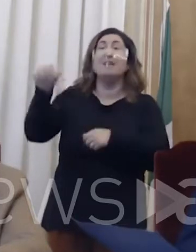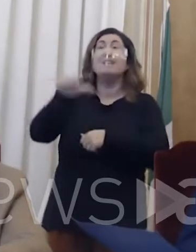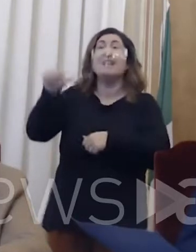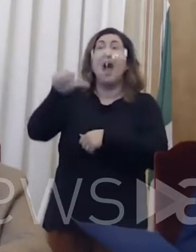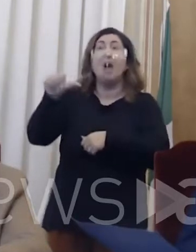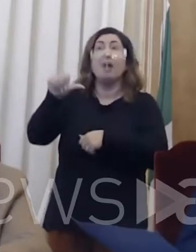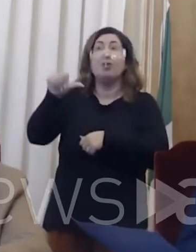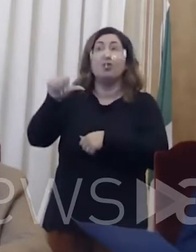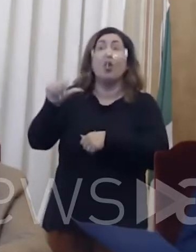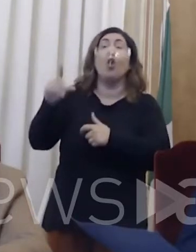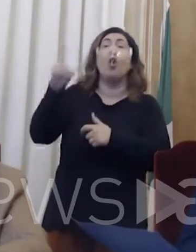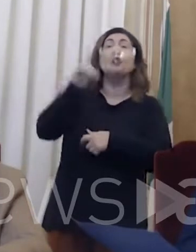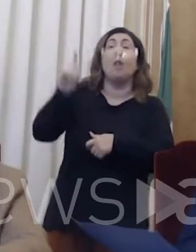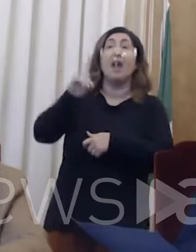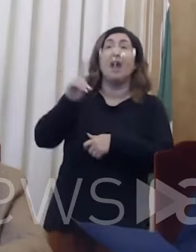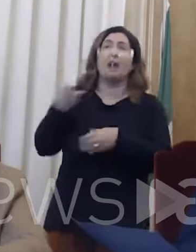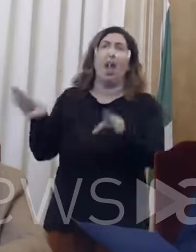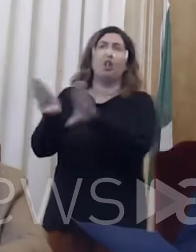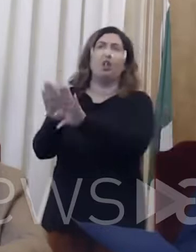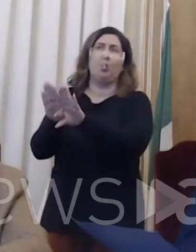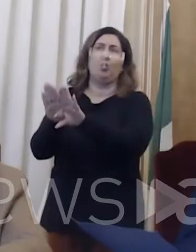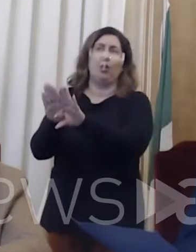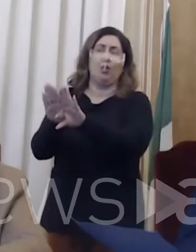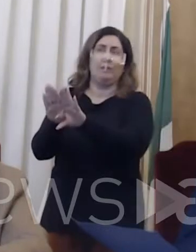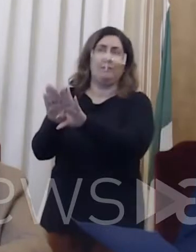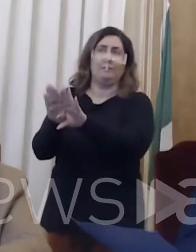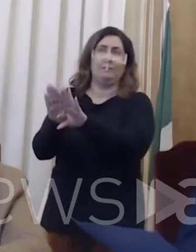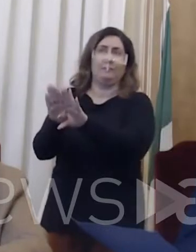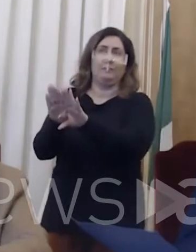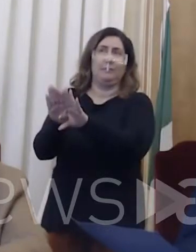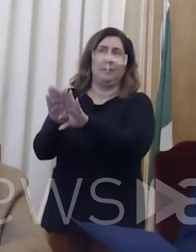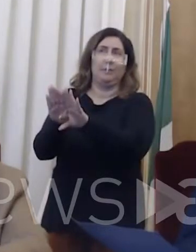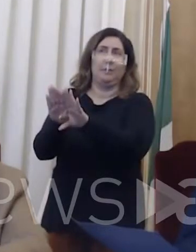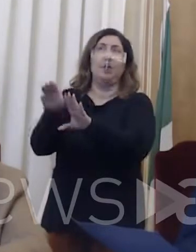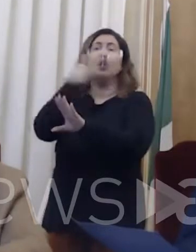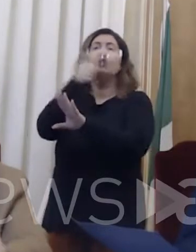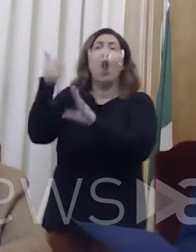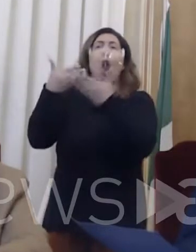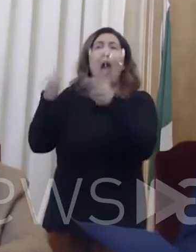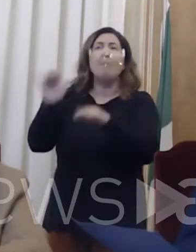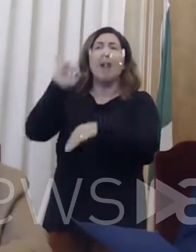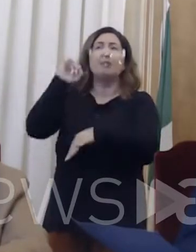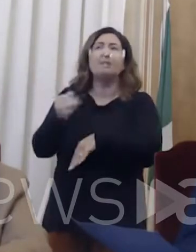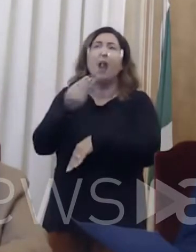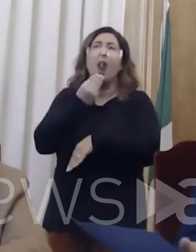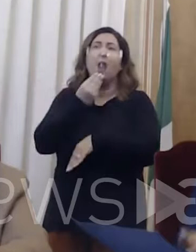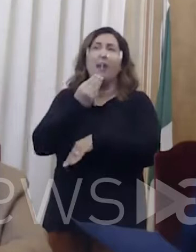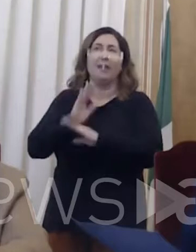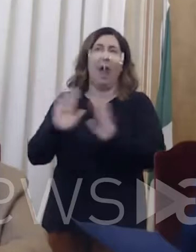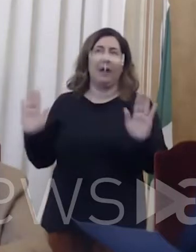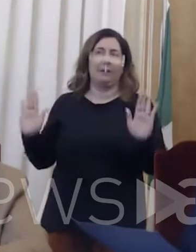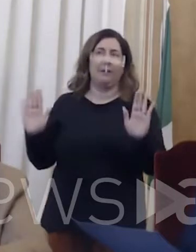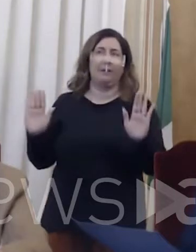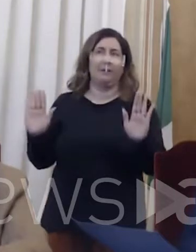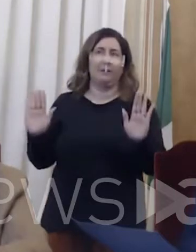chiusi per il sabato e per la domenica tranne che per la parte alimentare, si ritorna quindi a quel